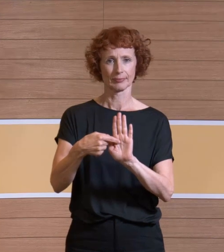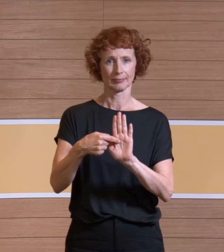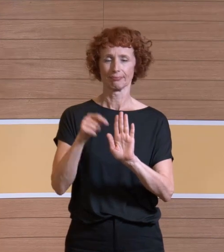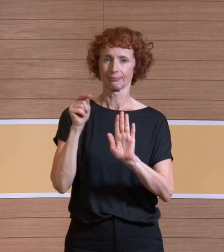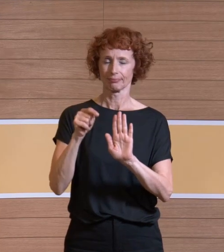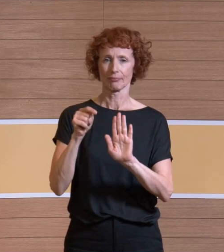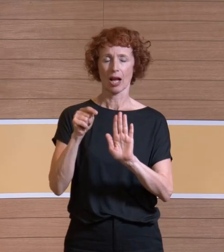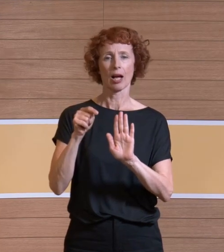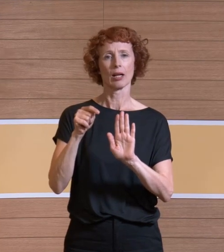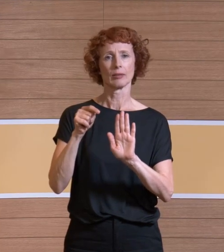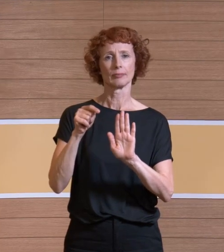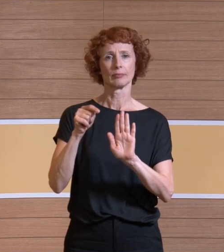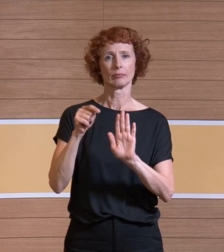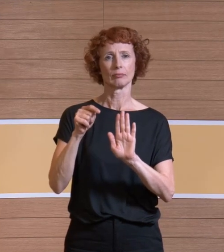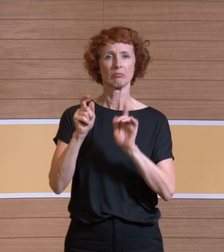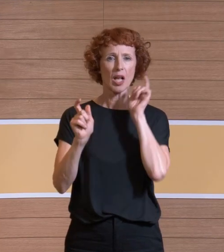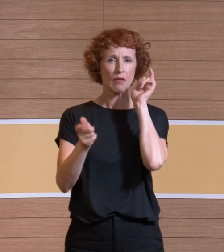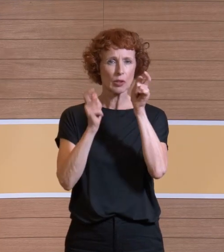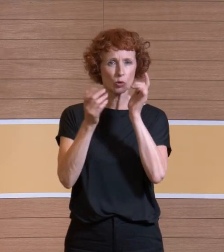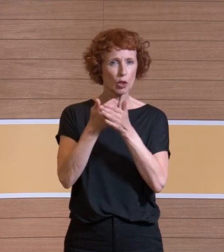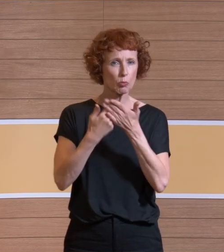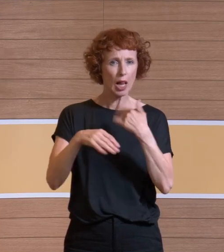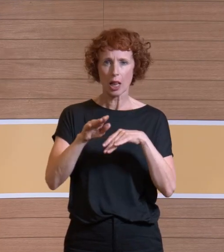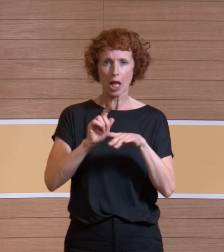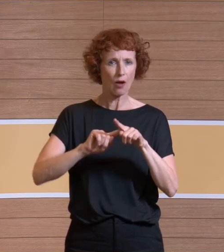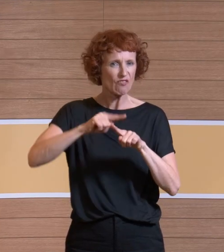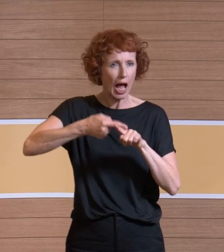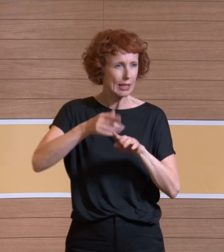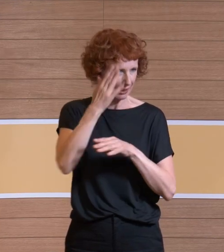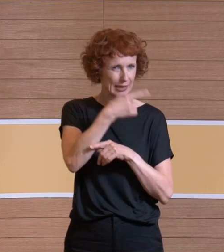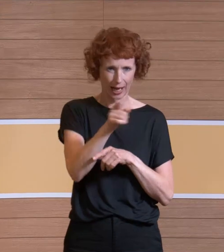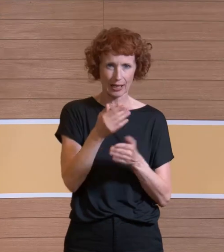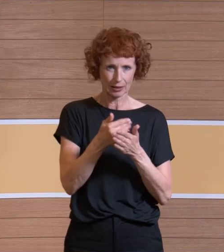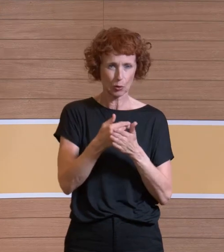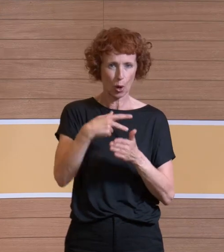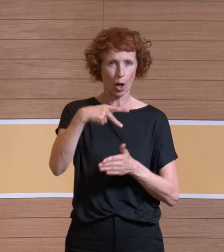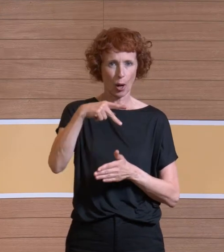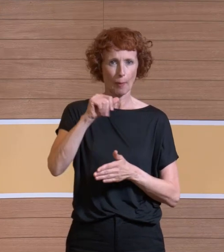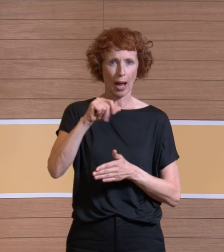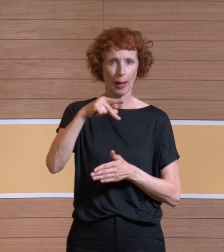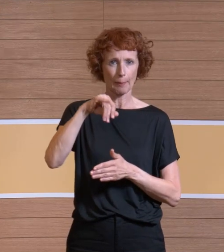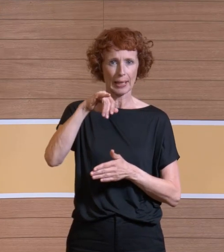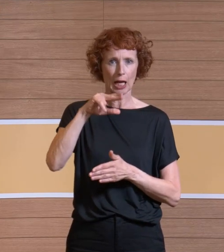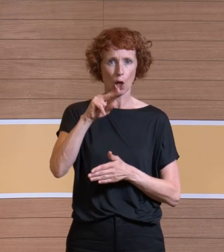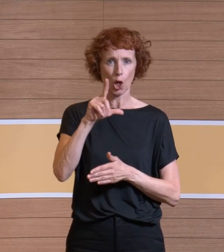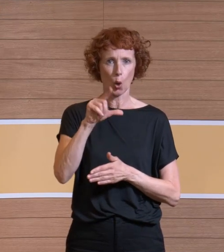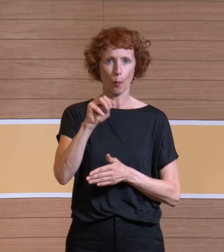dass es Papillomatosen gab. Was ist das, wenn Sie eine Marze haben, dann wissen Sie, wie schwierig die loszuwerden ist. Manche